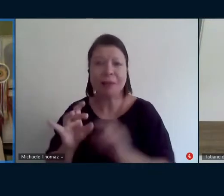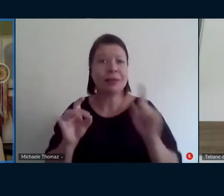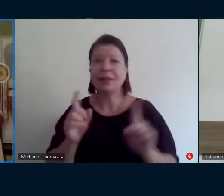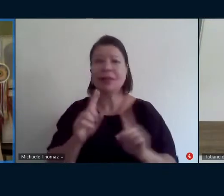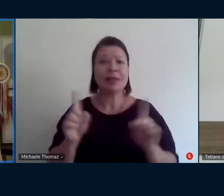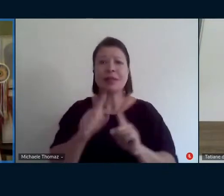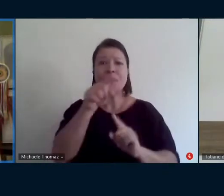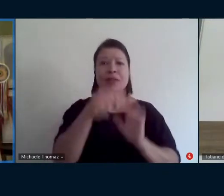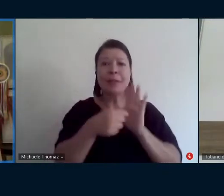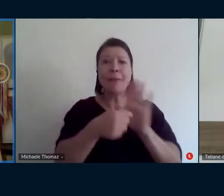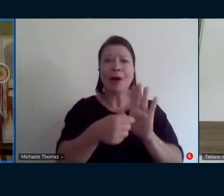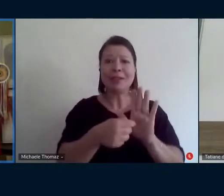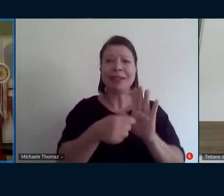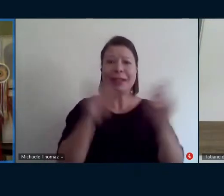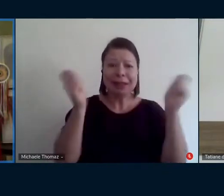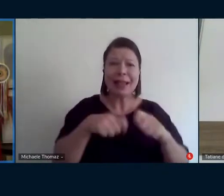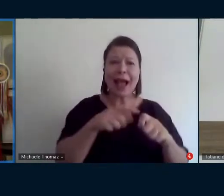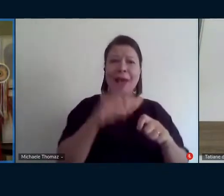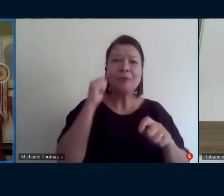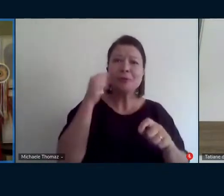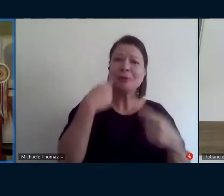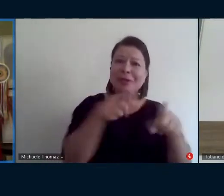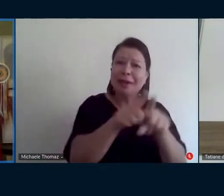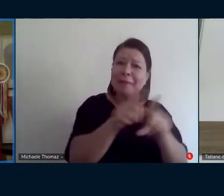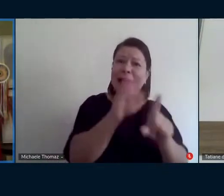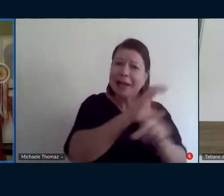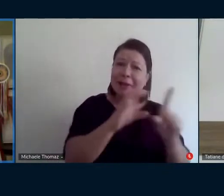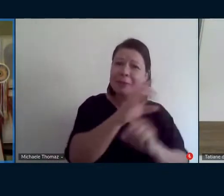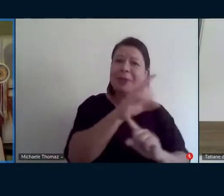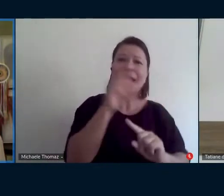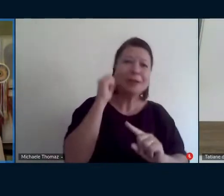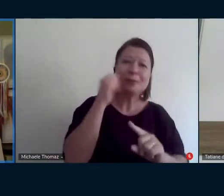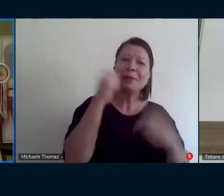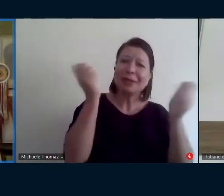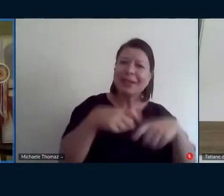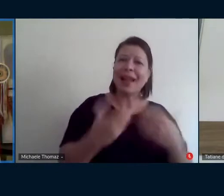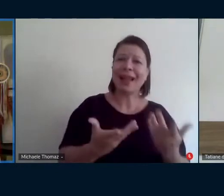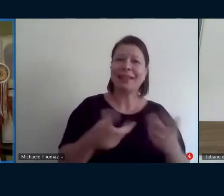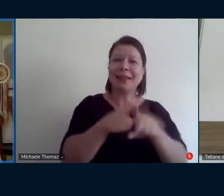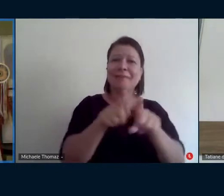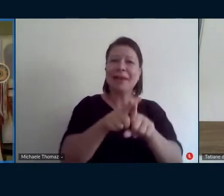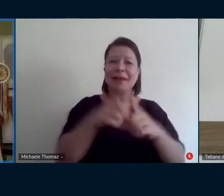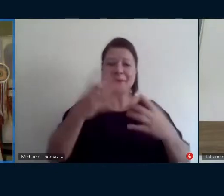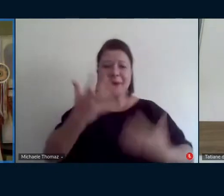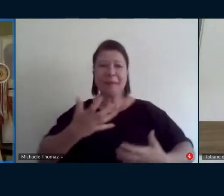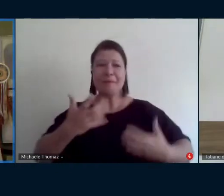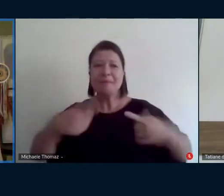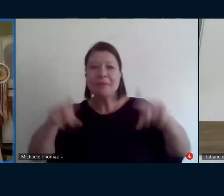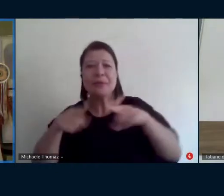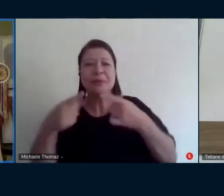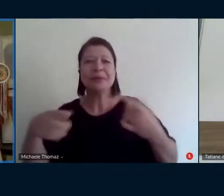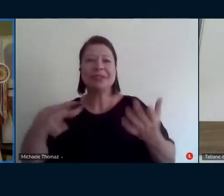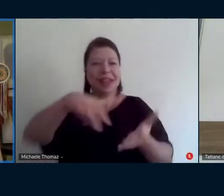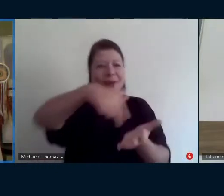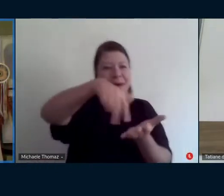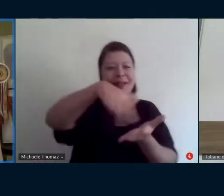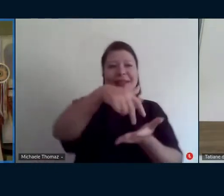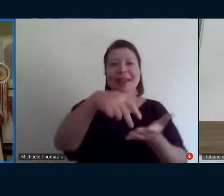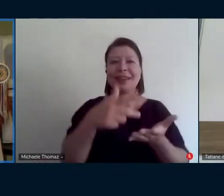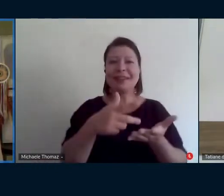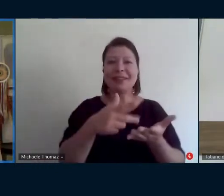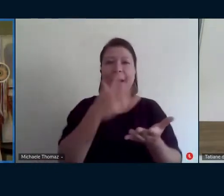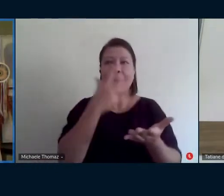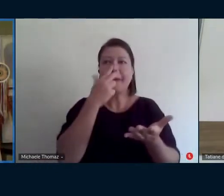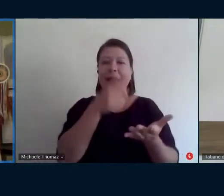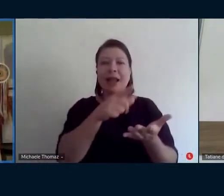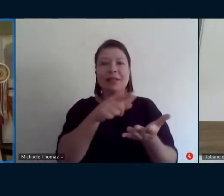corajosa né uma roupa assim uma guerreira linda né então você traz essa desconstrução do conceito da